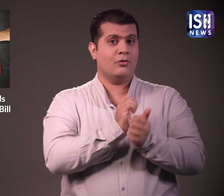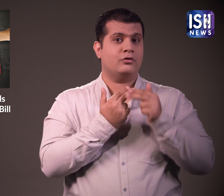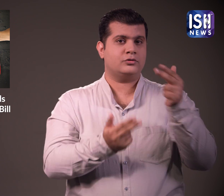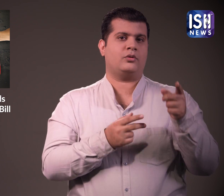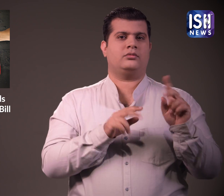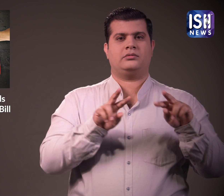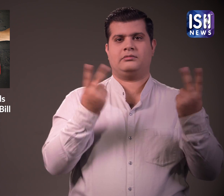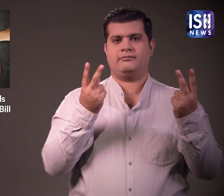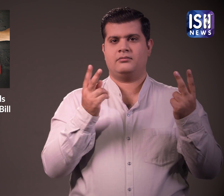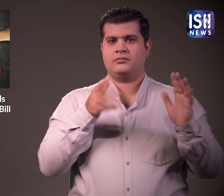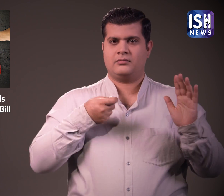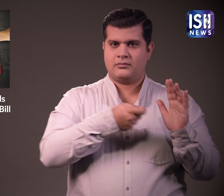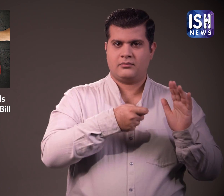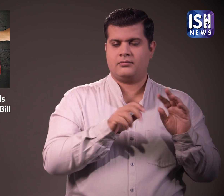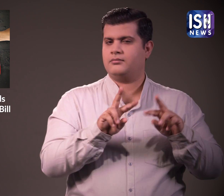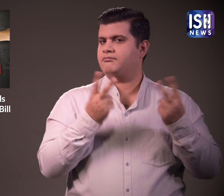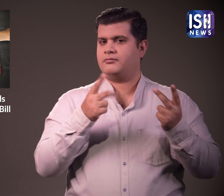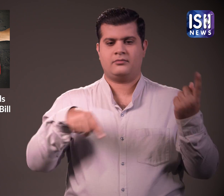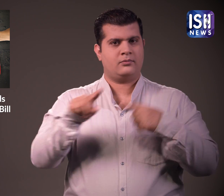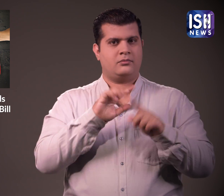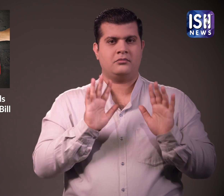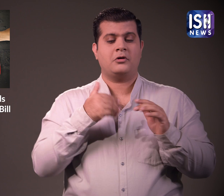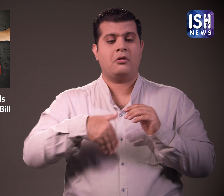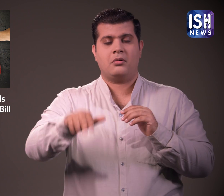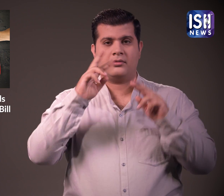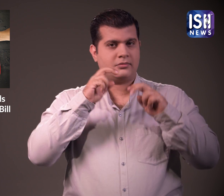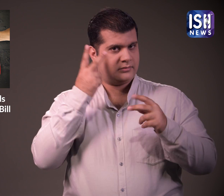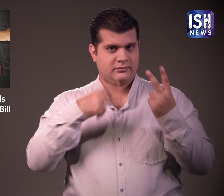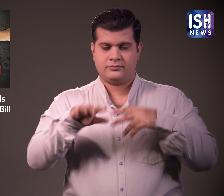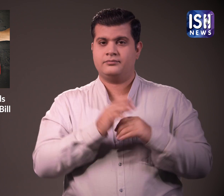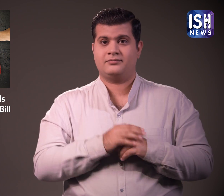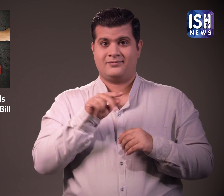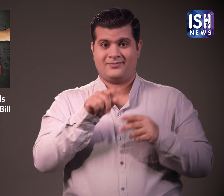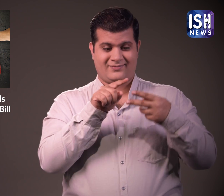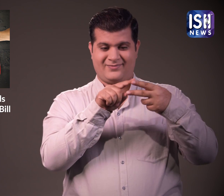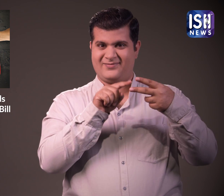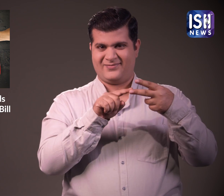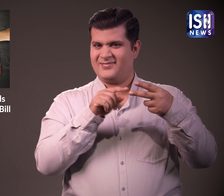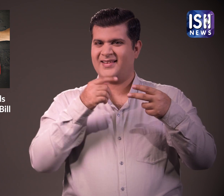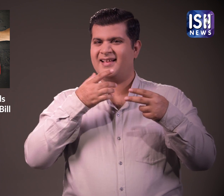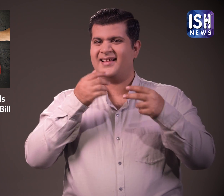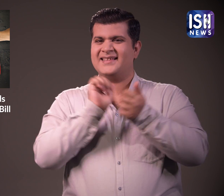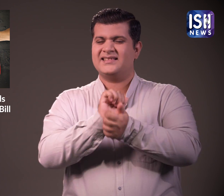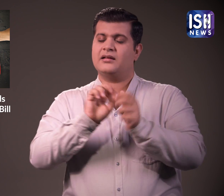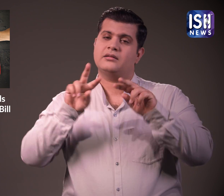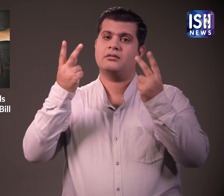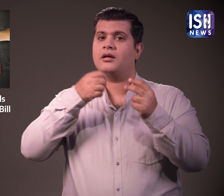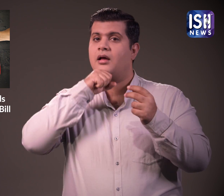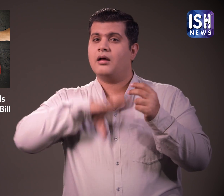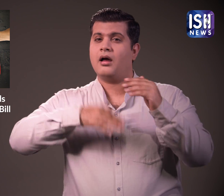कहानिया बहुत विरोदा बासी है और अब जाच चल रही है नाबालिक लड़को को सुधार ग्रूप भेज दिया